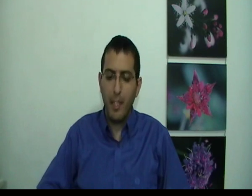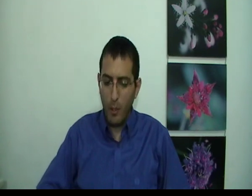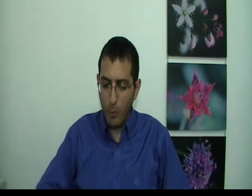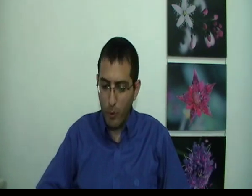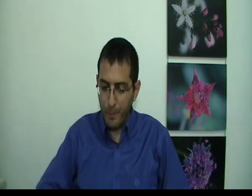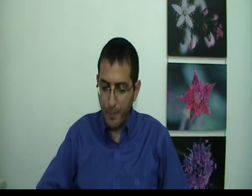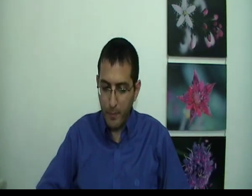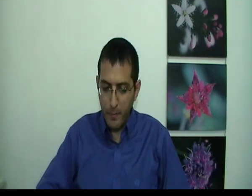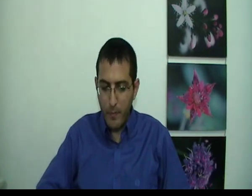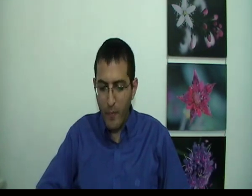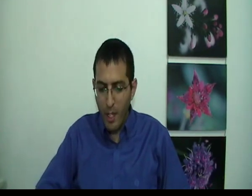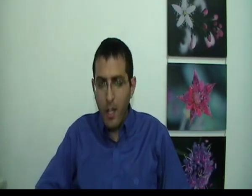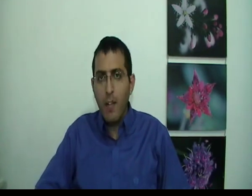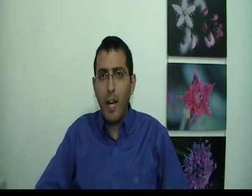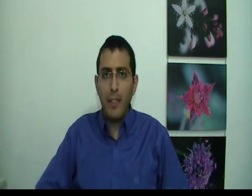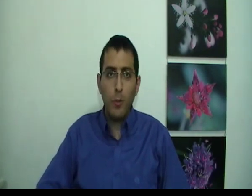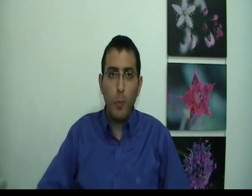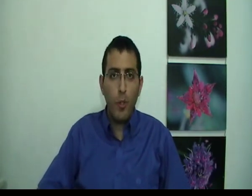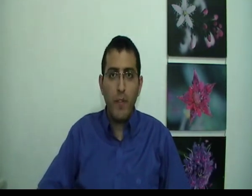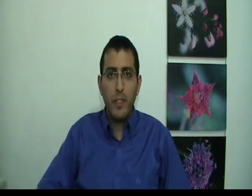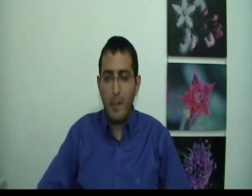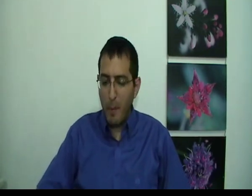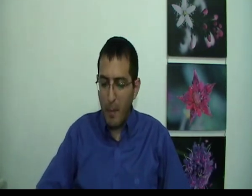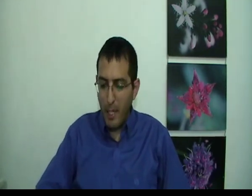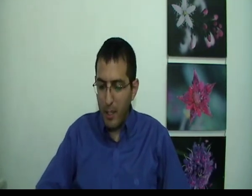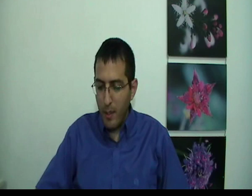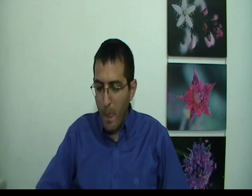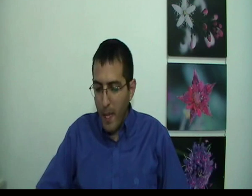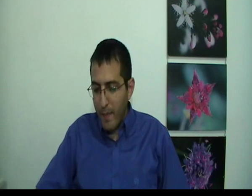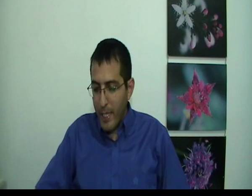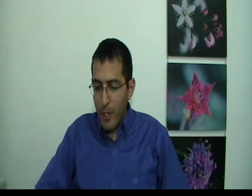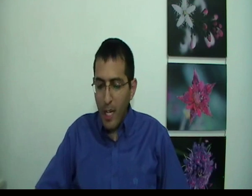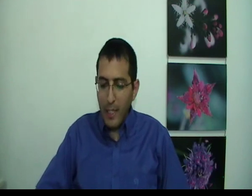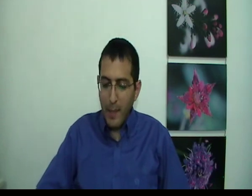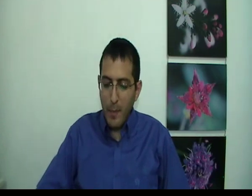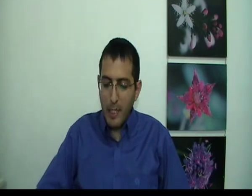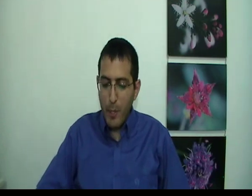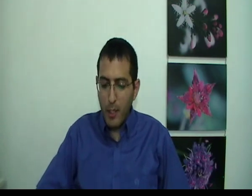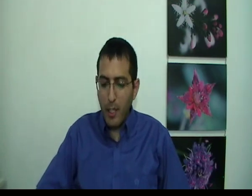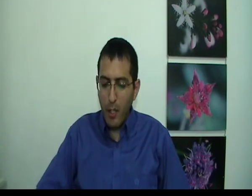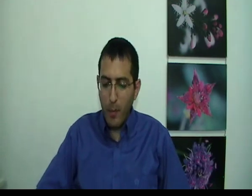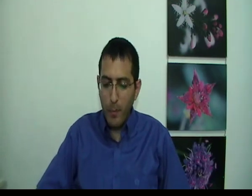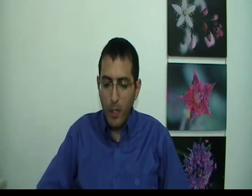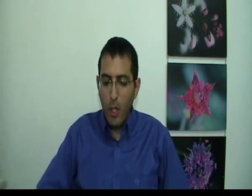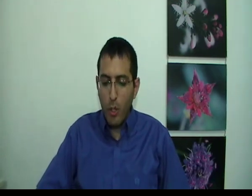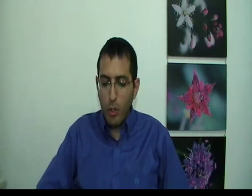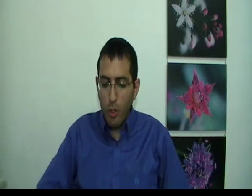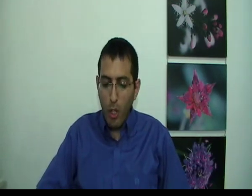לעומקו ואחת הדוגמאות שהבאתי כאן במאמר וכאשר האדם נמצא בשעת חלום כל